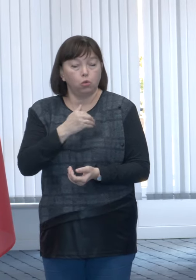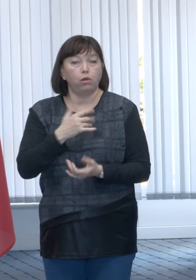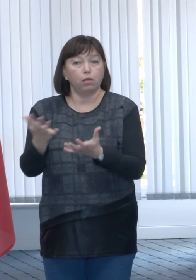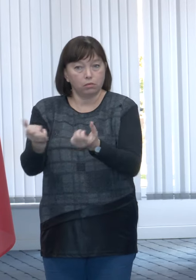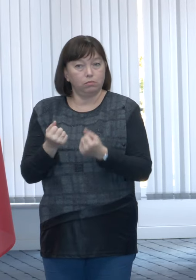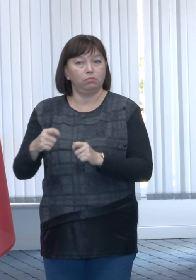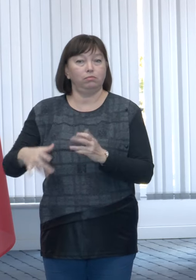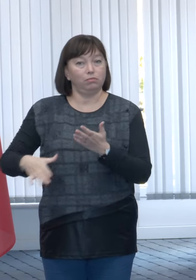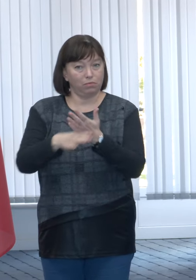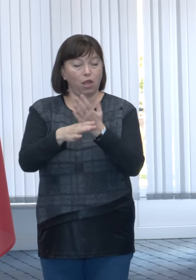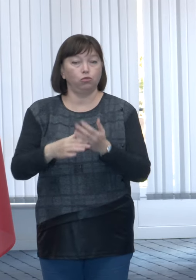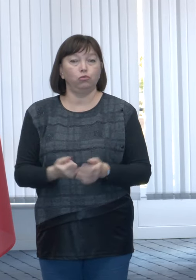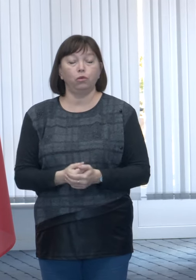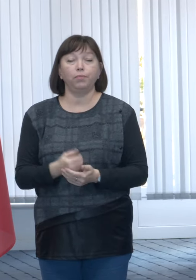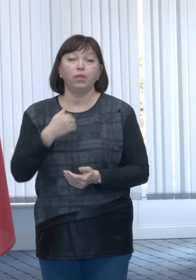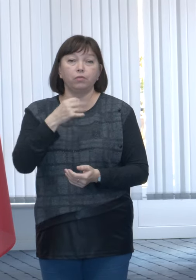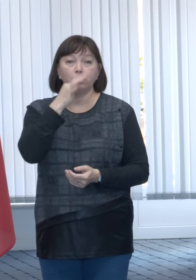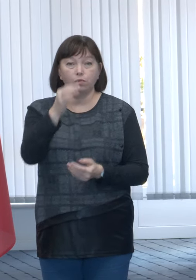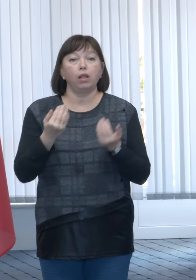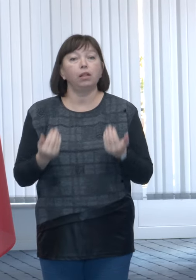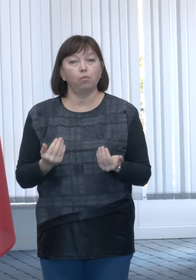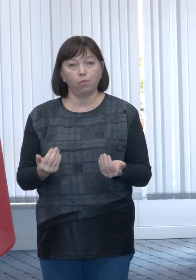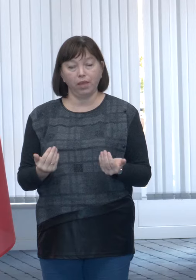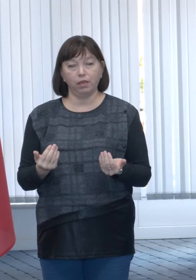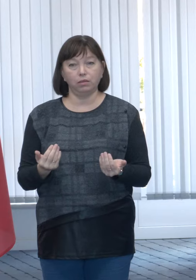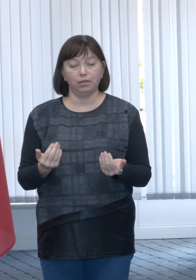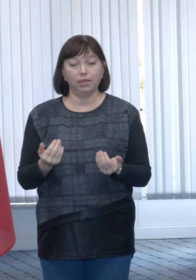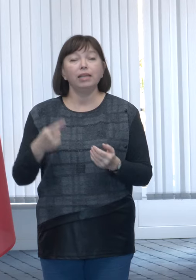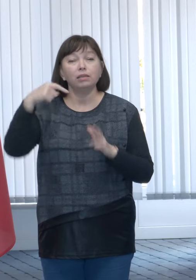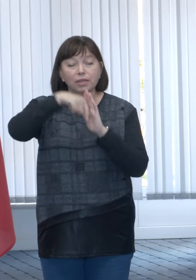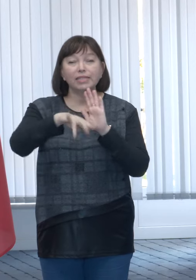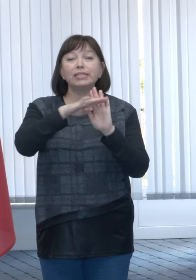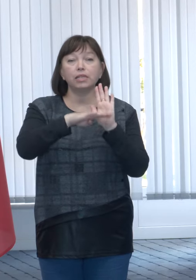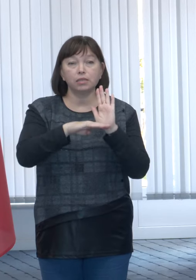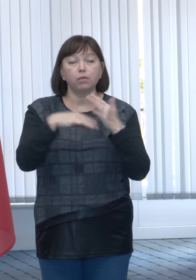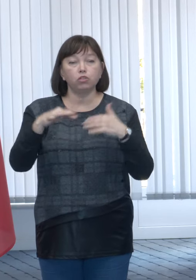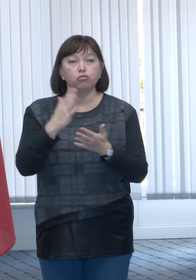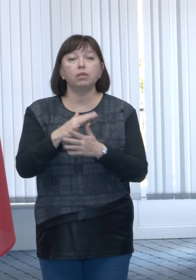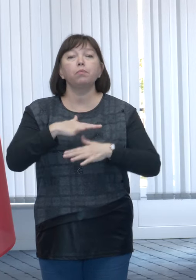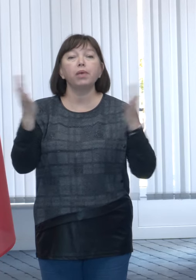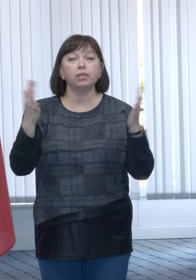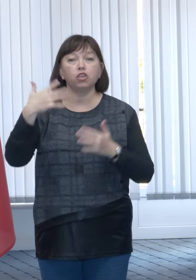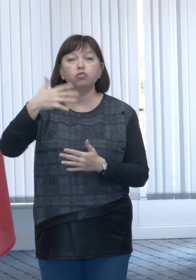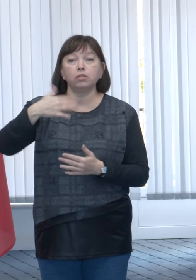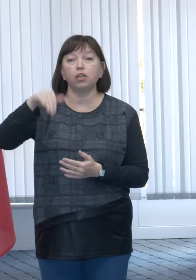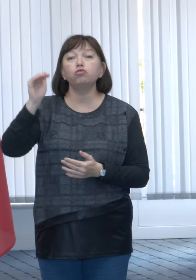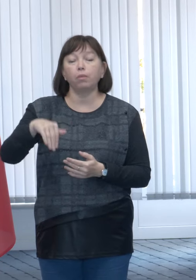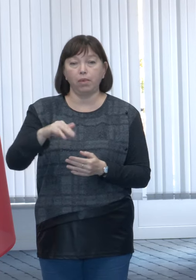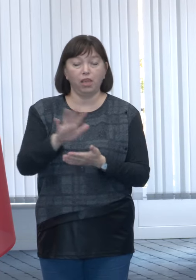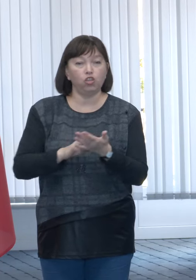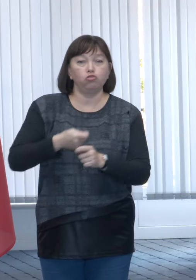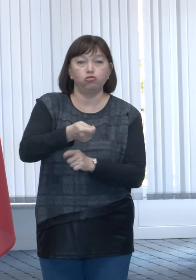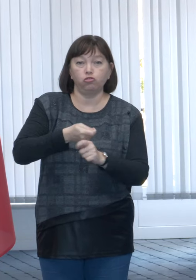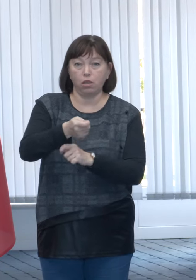suportul lor. Vreau să vă spun că, la moment, în sistem, avem deja peste 50.000 de cere.